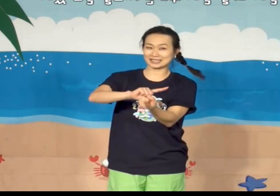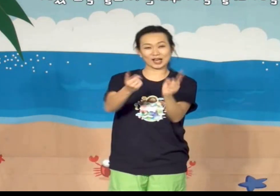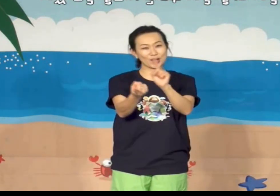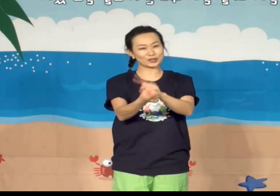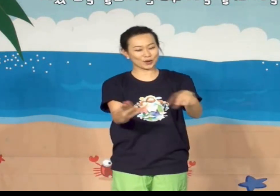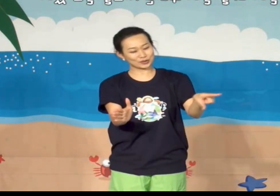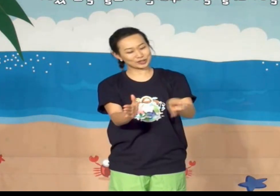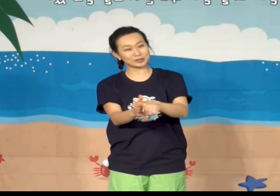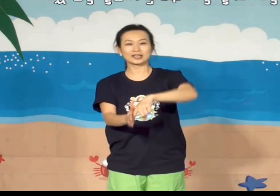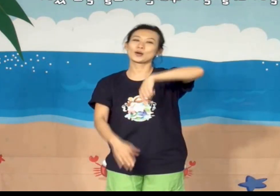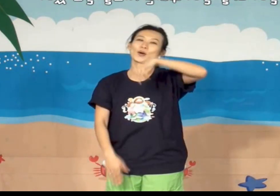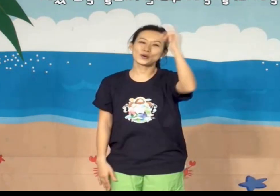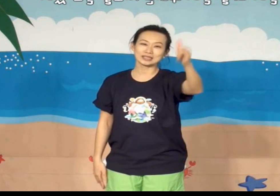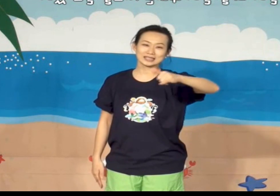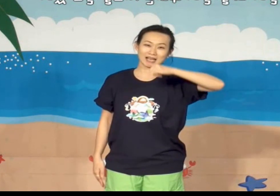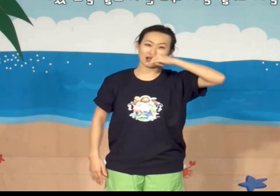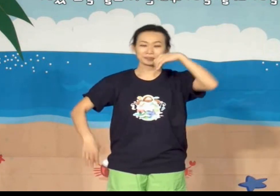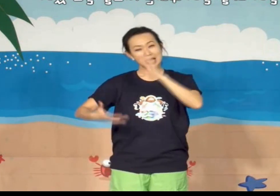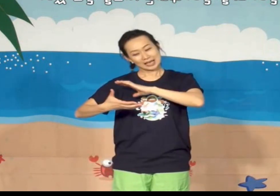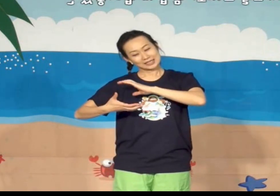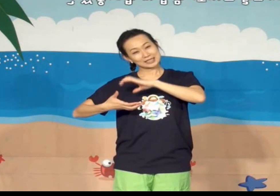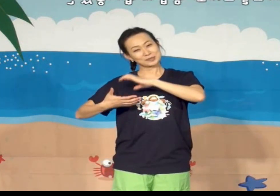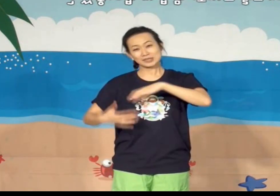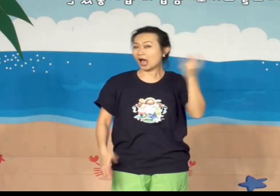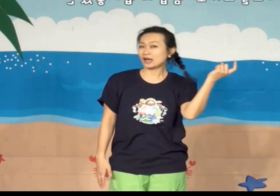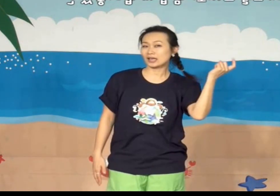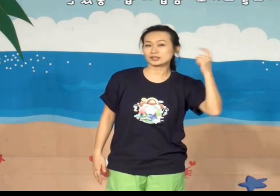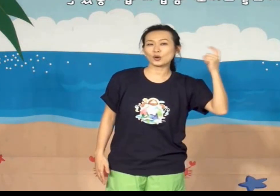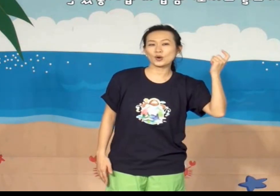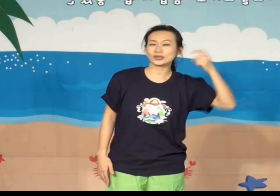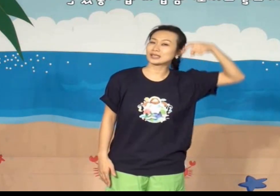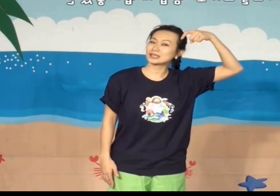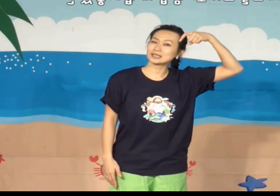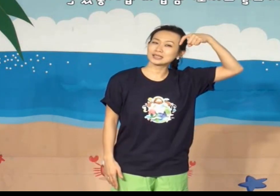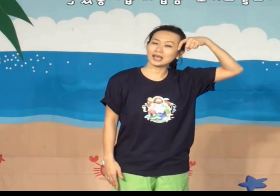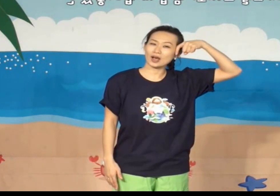서로를 믿고 있어 심장에 소를 느껴봐